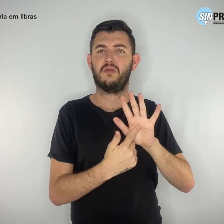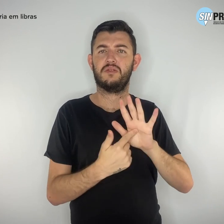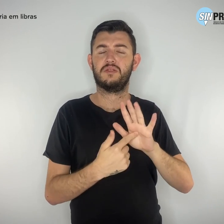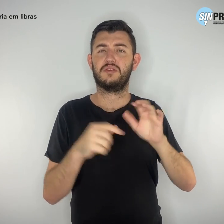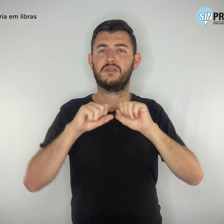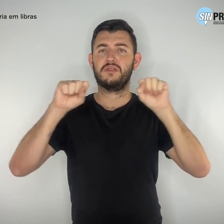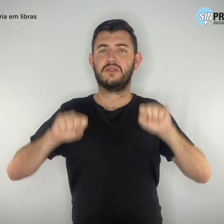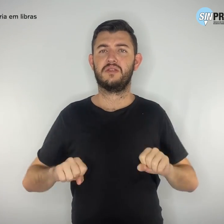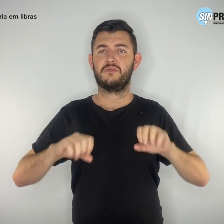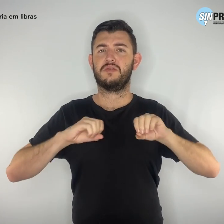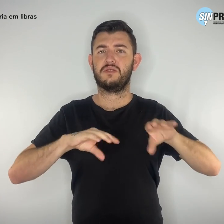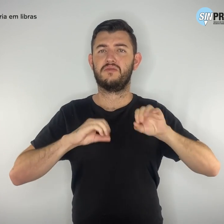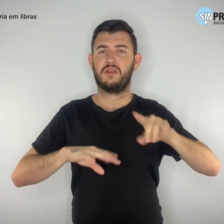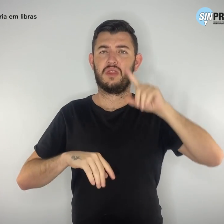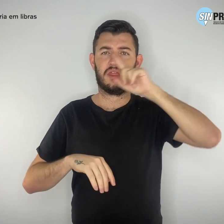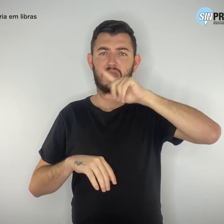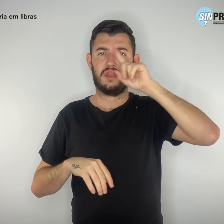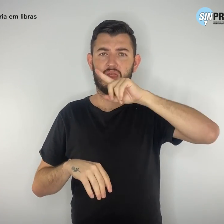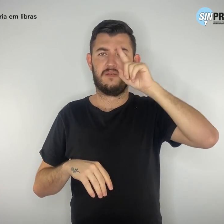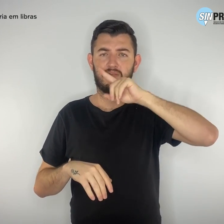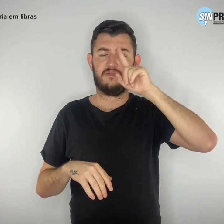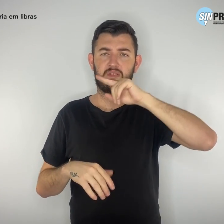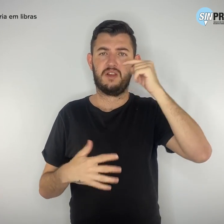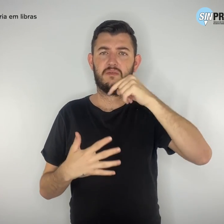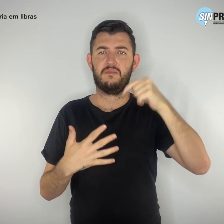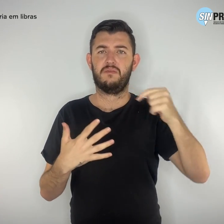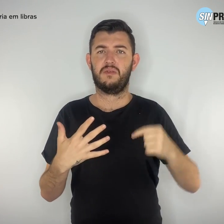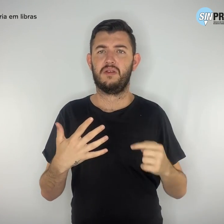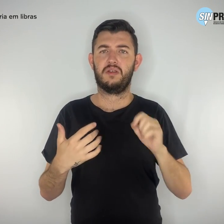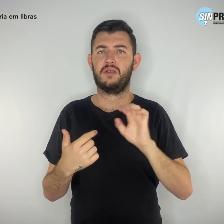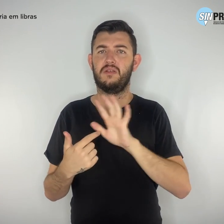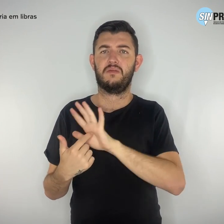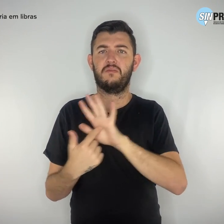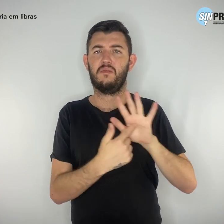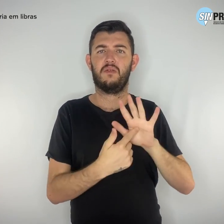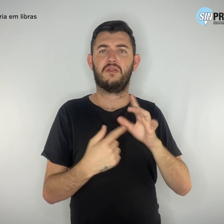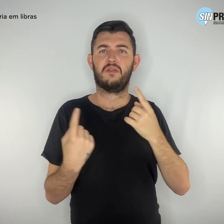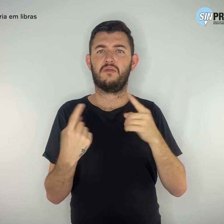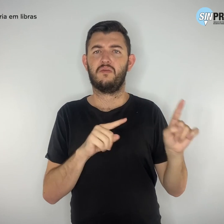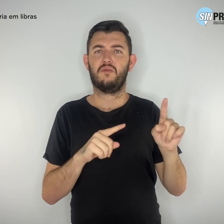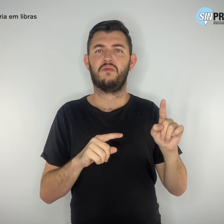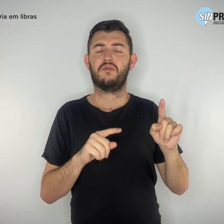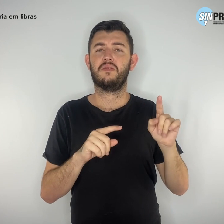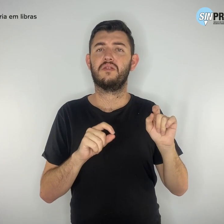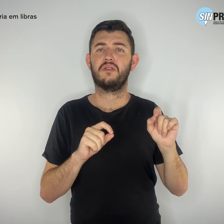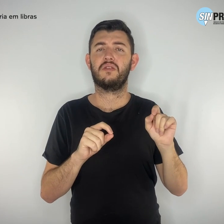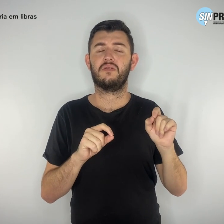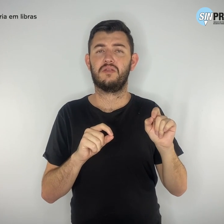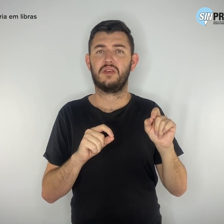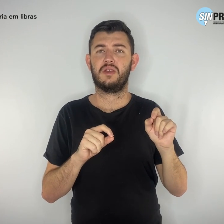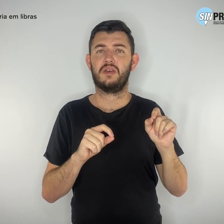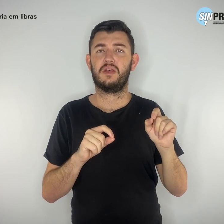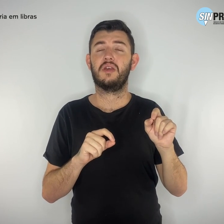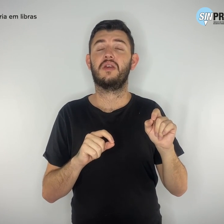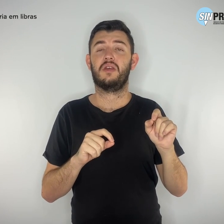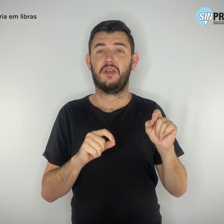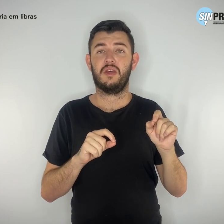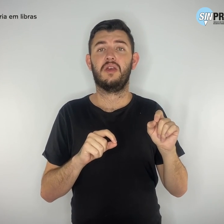que reverberam no caráter do corpo dissente. É, sim, responsabilidade do governo do